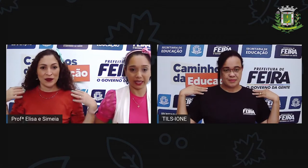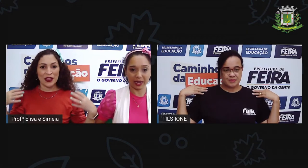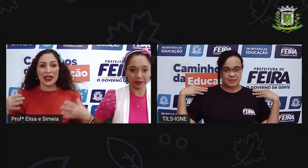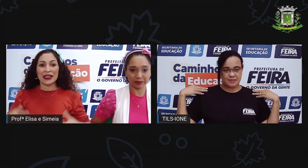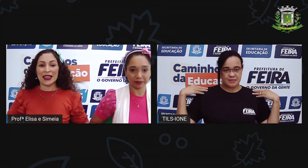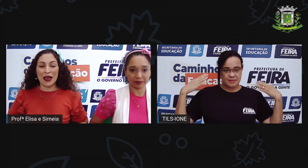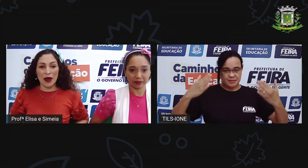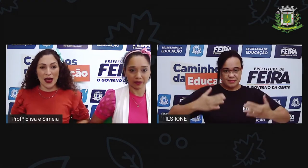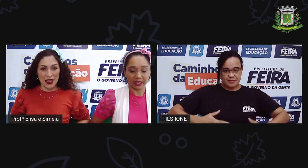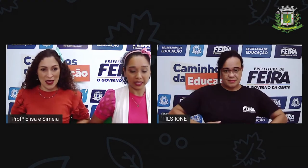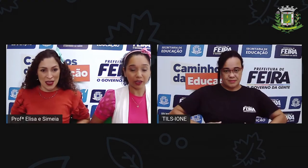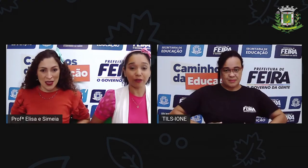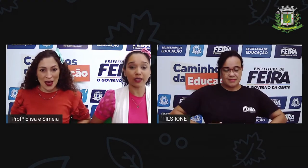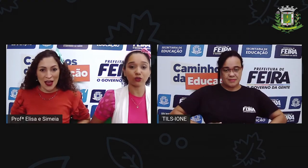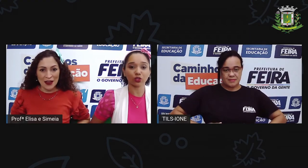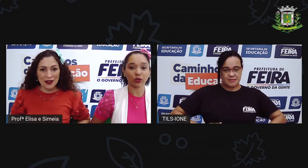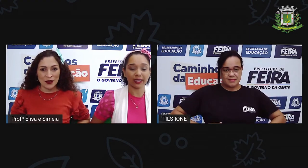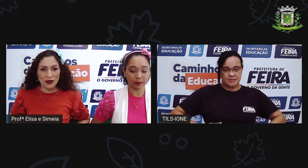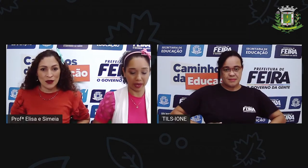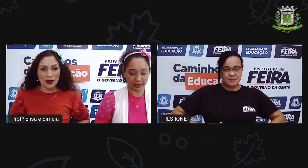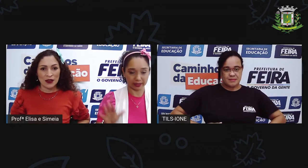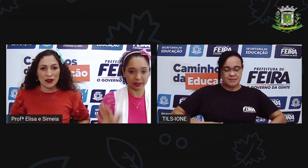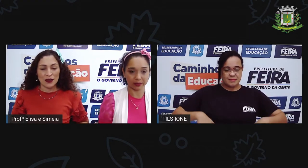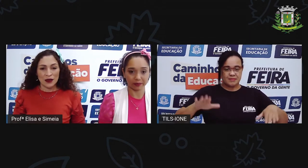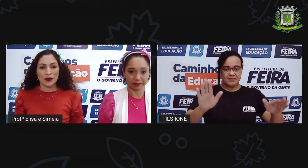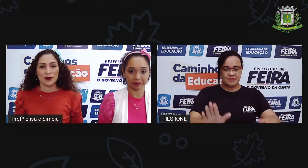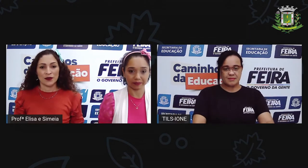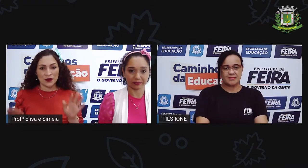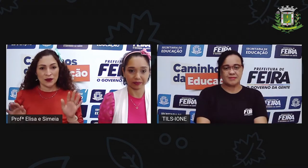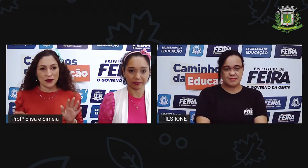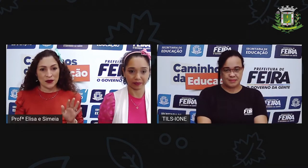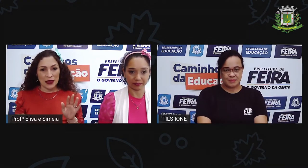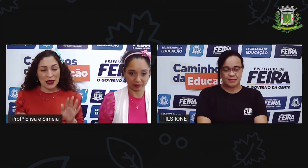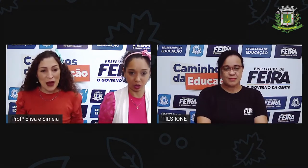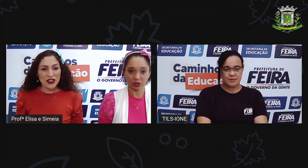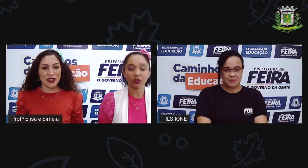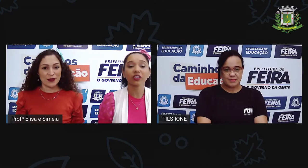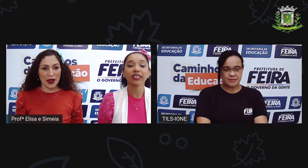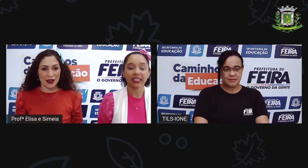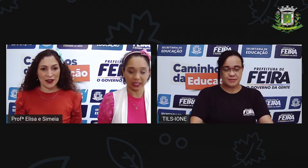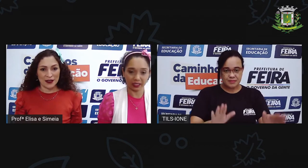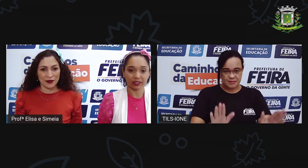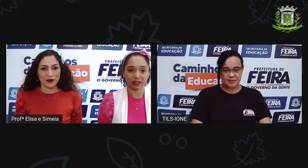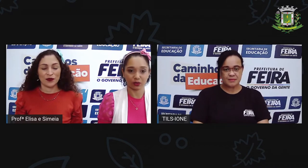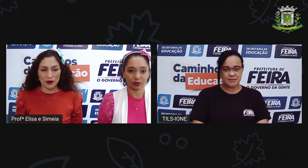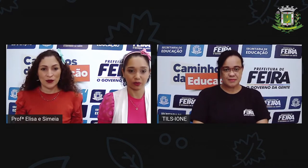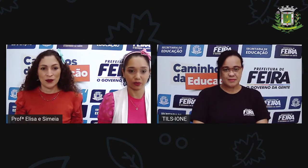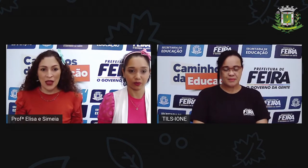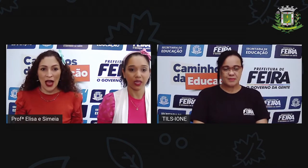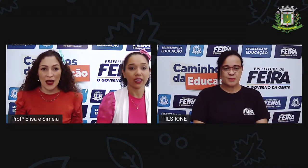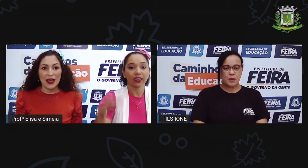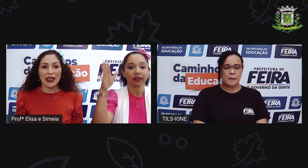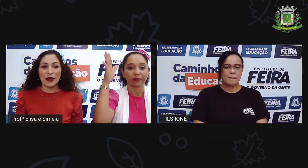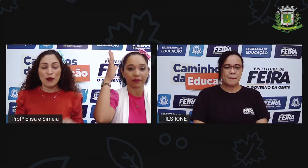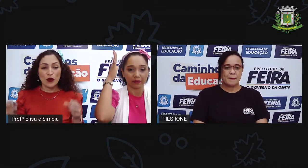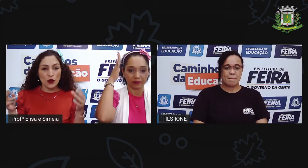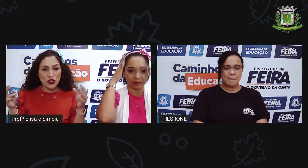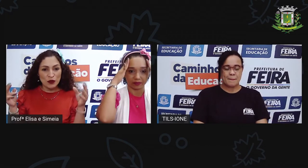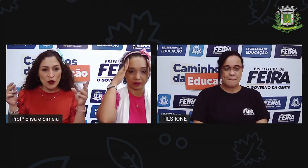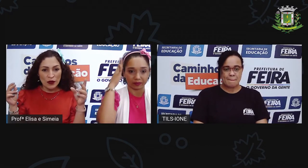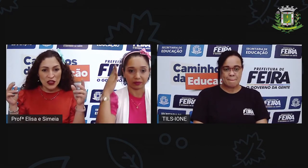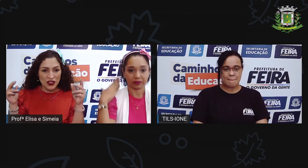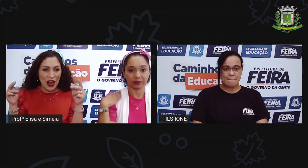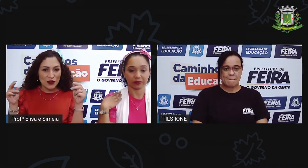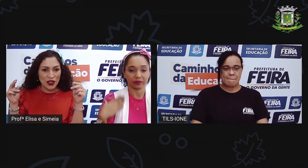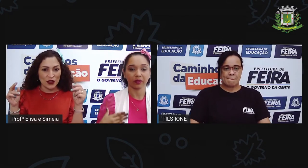Na barriga. Na barriga. faz o som nas pernas. E bate nas pernas. Isso. Tá. E por